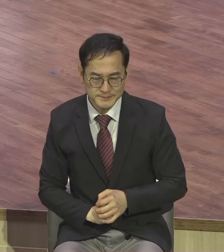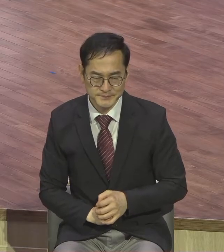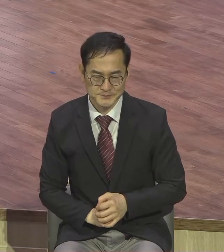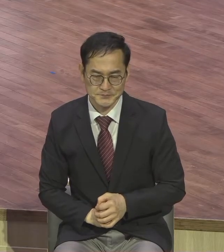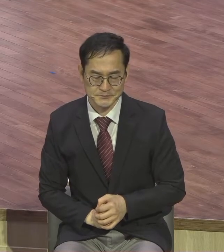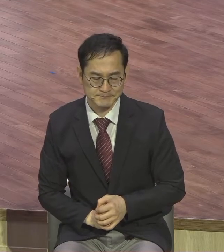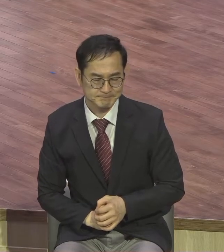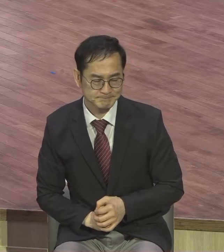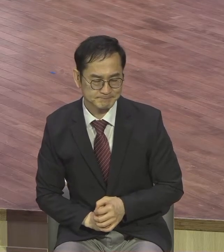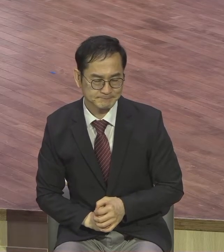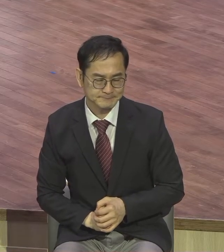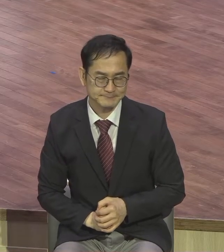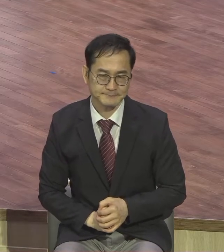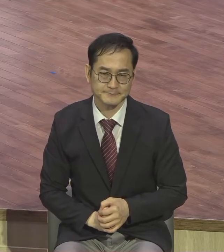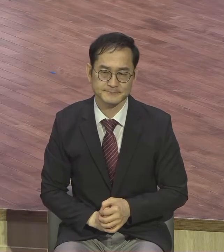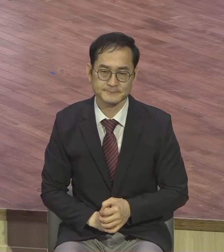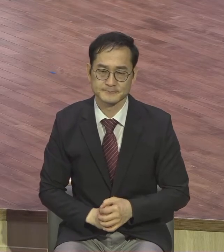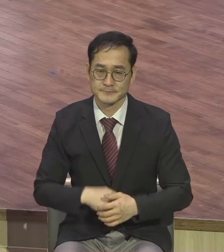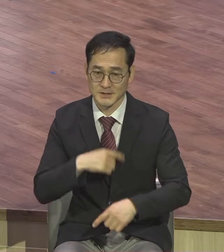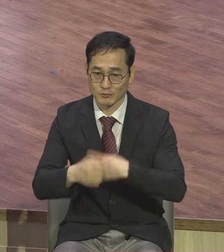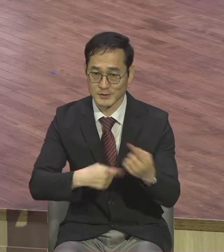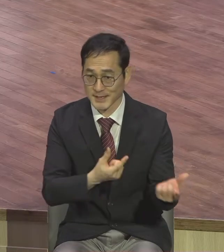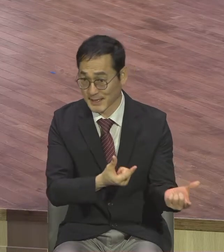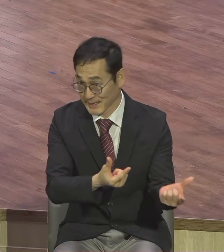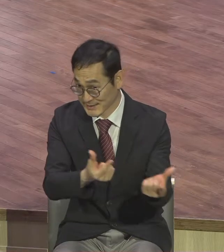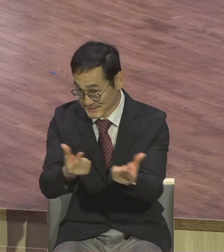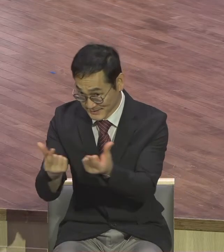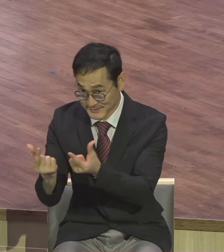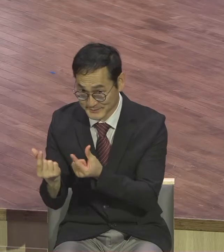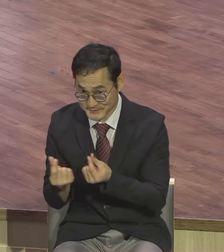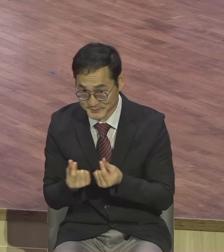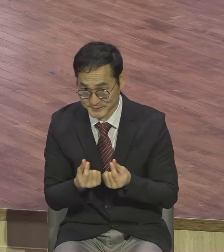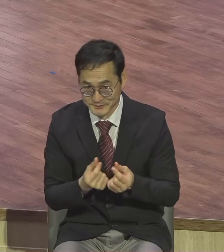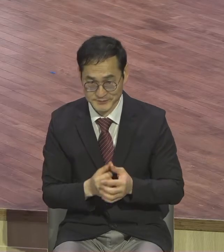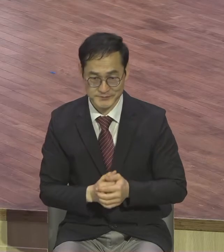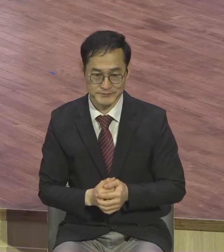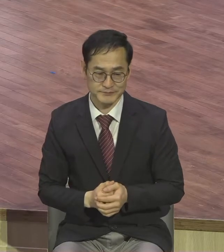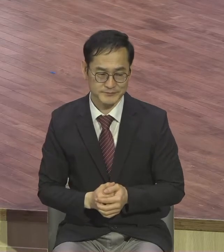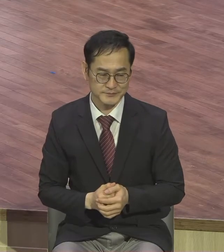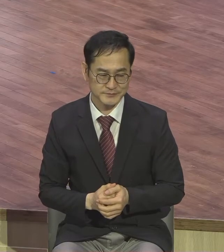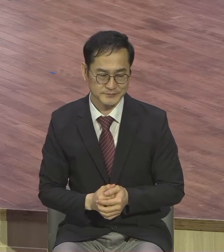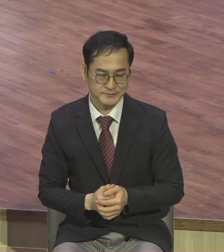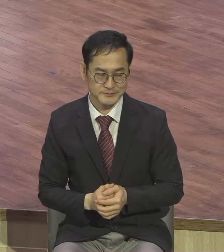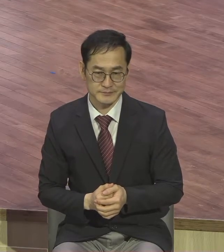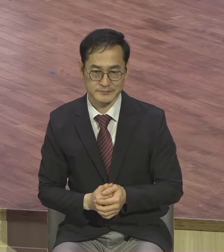우리 같이 한번 고백해 봅시다. 같이 고백해 봅시다. 적용하면 성장한다.